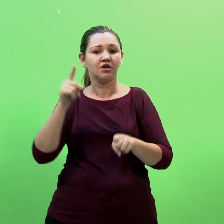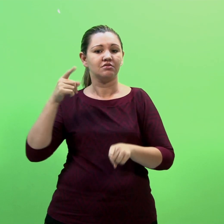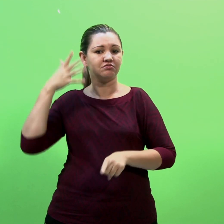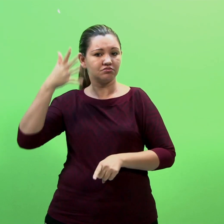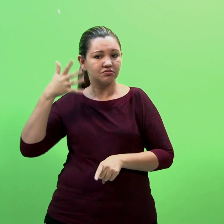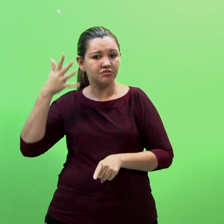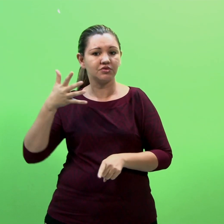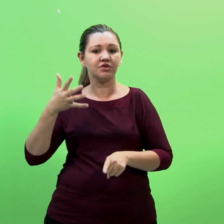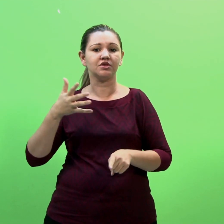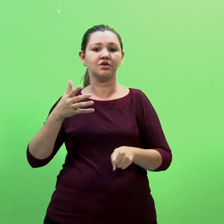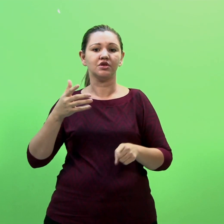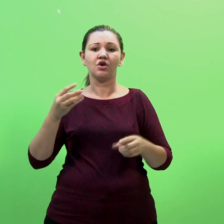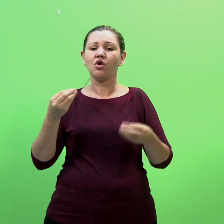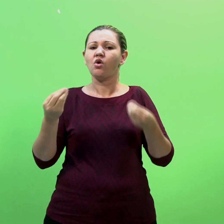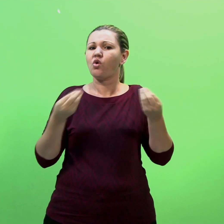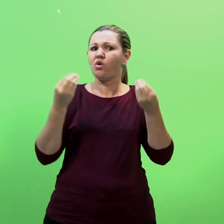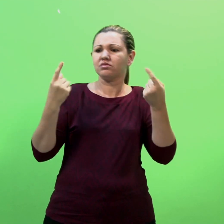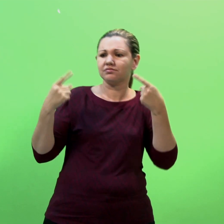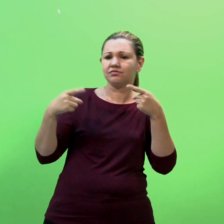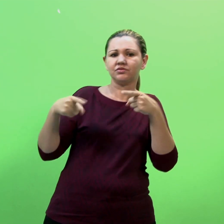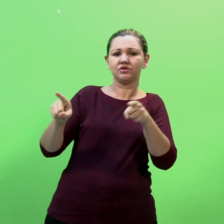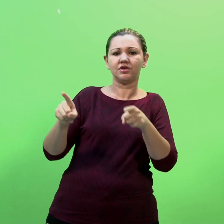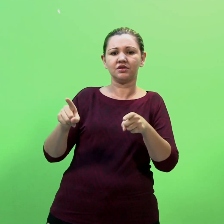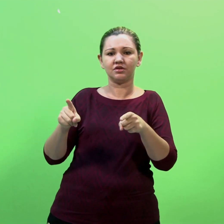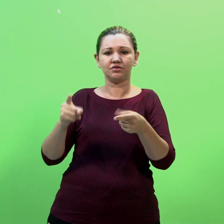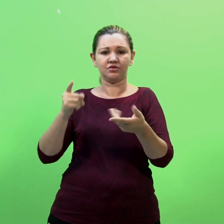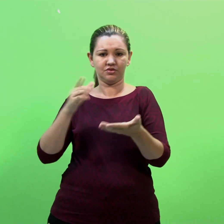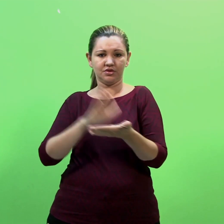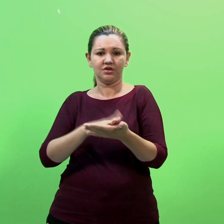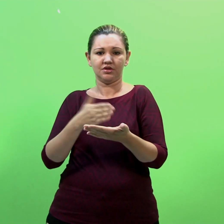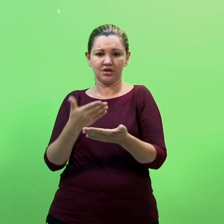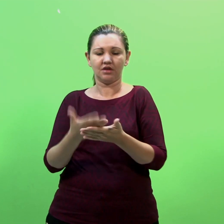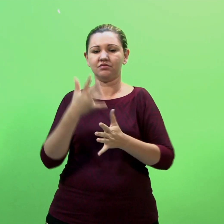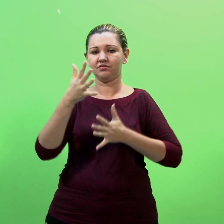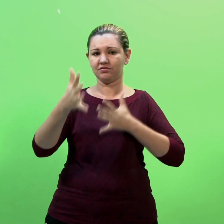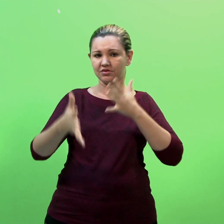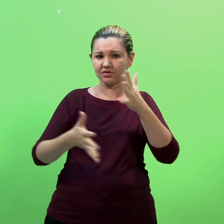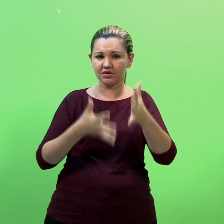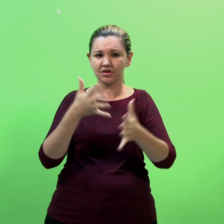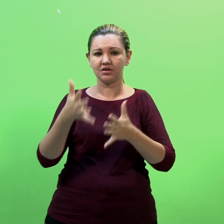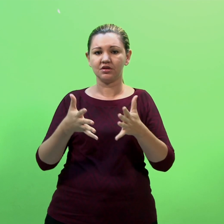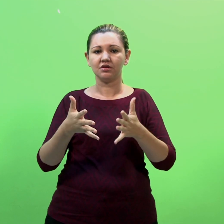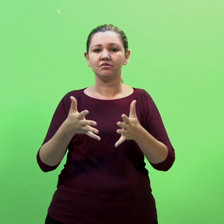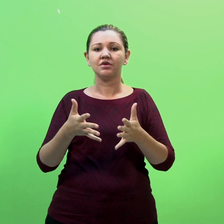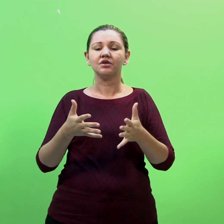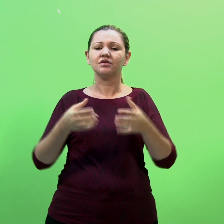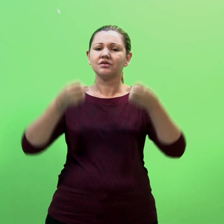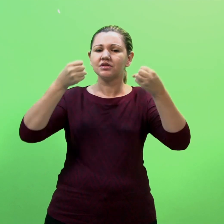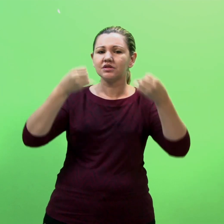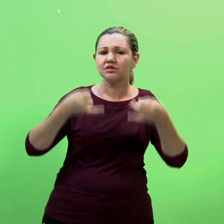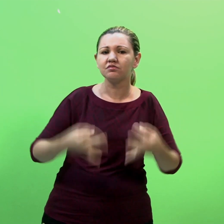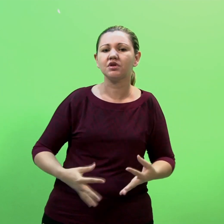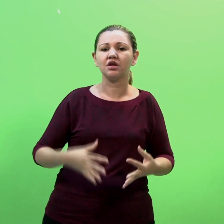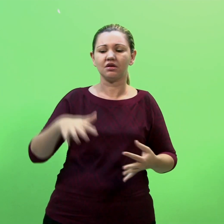de Língua de Sinais, se propôs a explicitar, com base nos estudos da tradução e interpretação e da